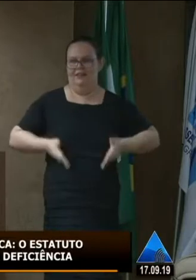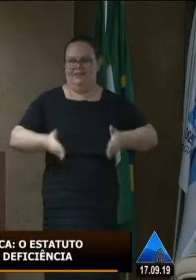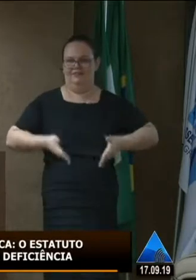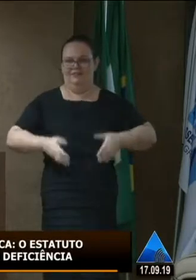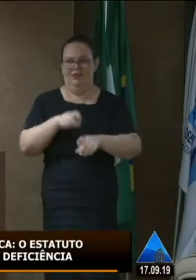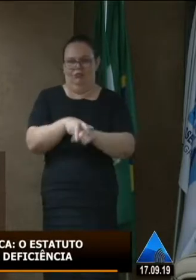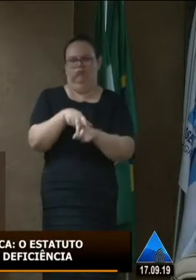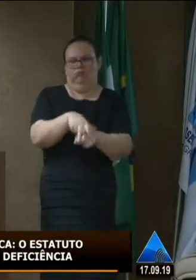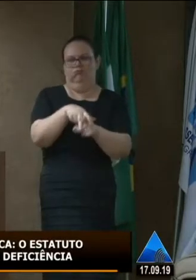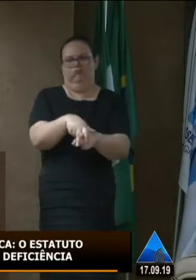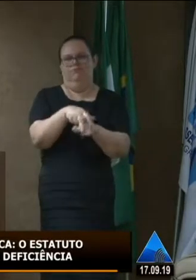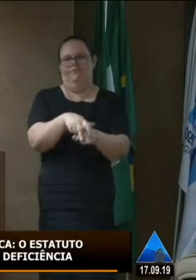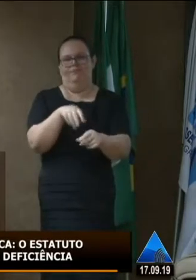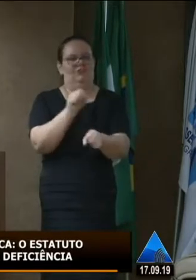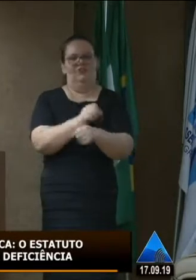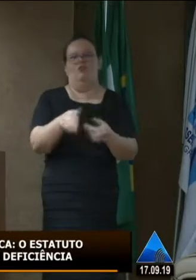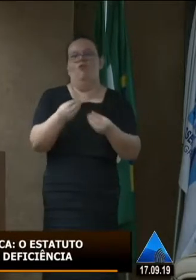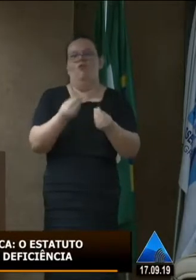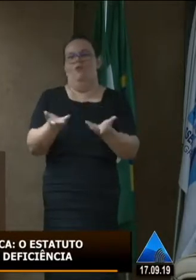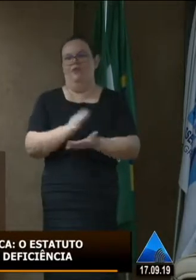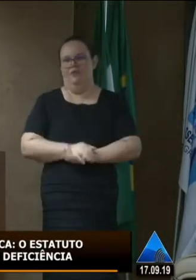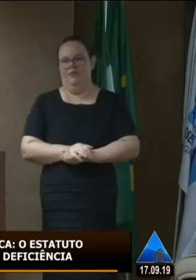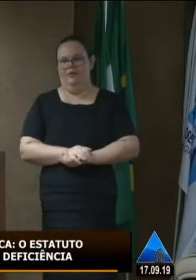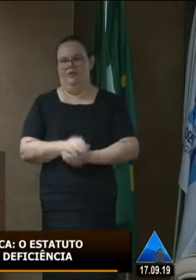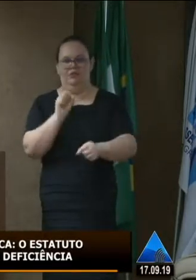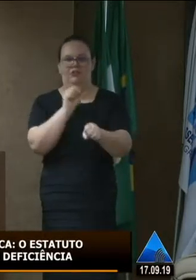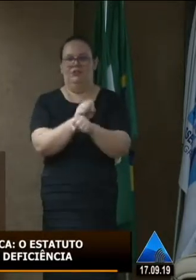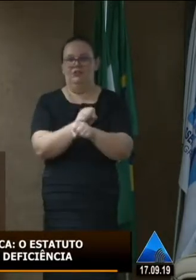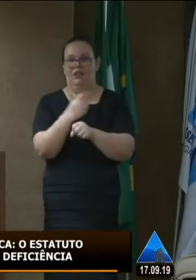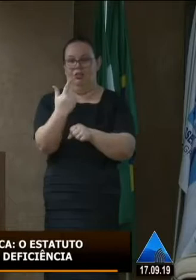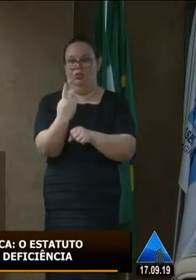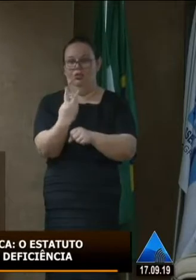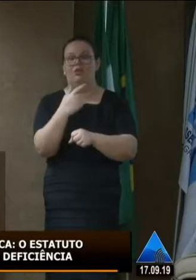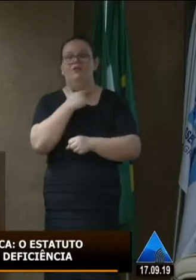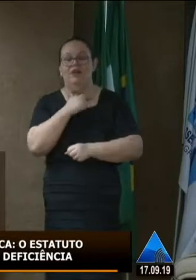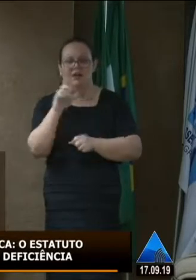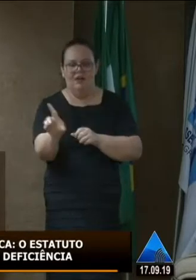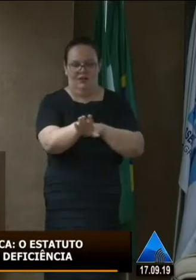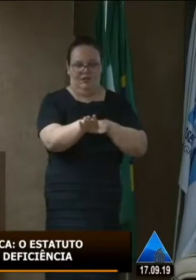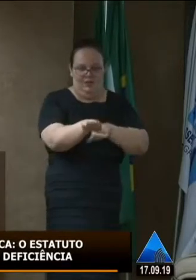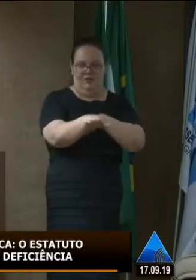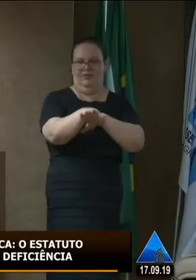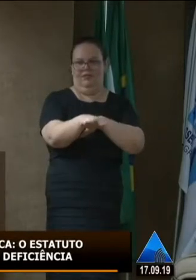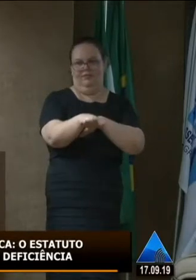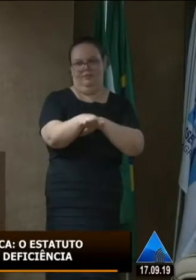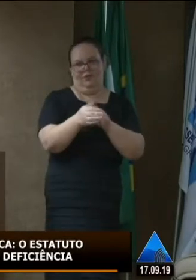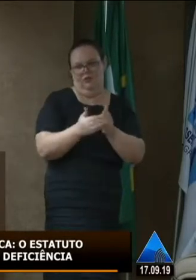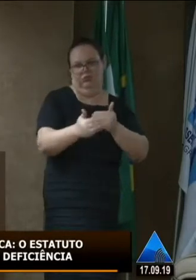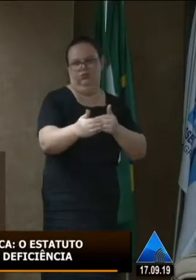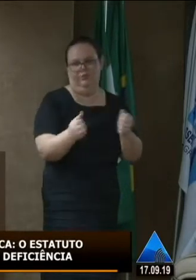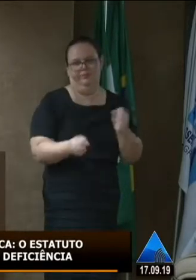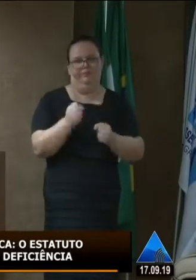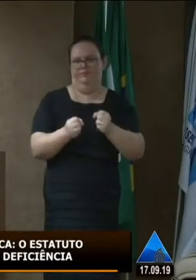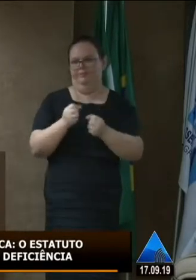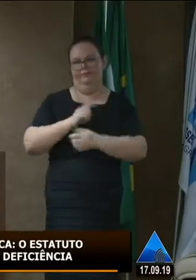para estacionar ocupa duas vagas como é isso não existe a gente vive essa dificuldade na minha